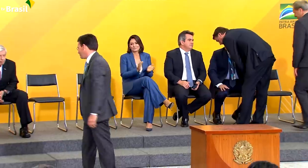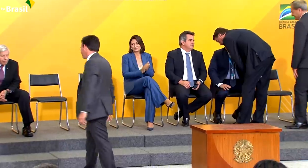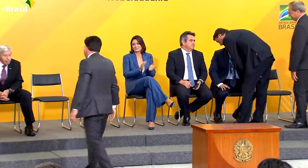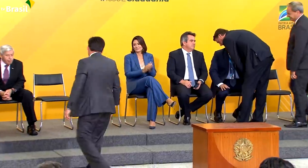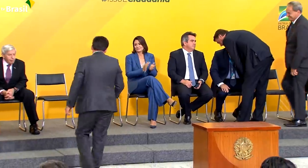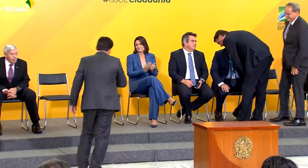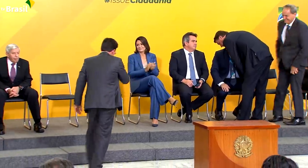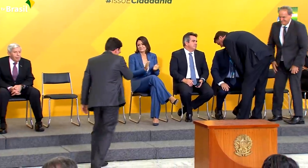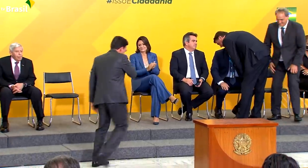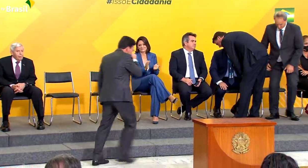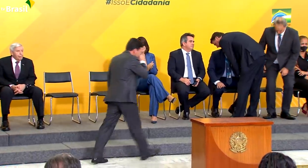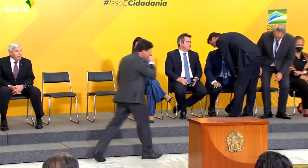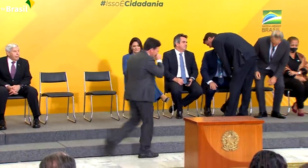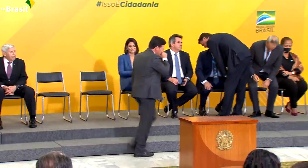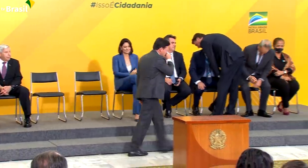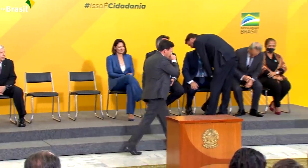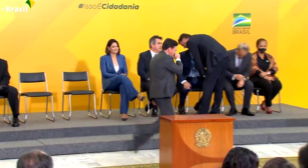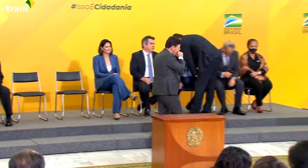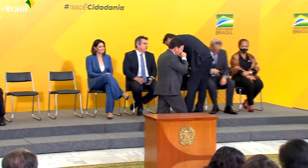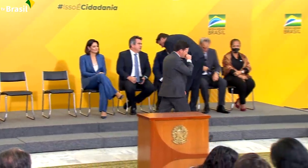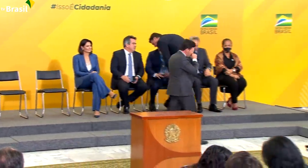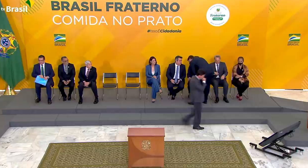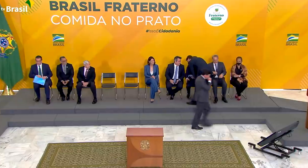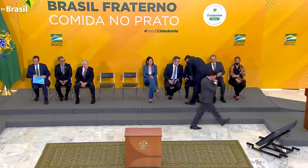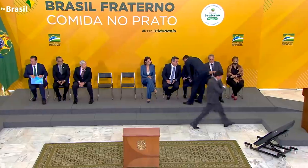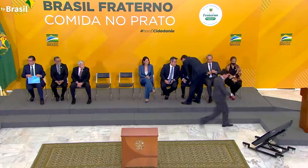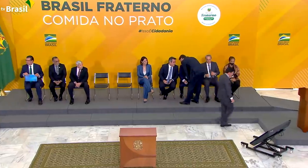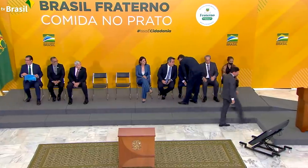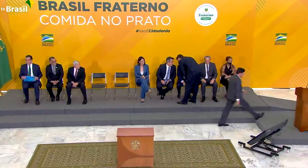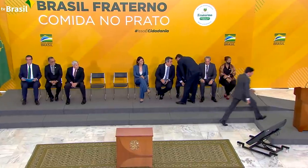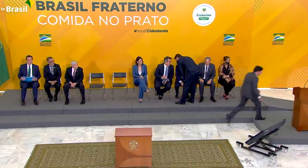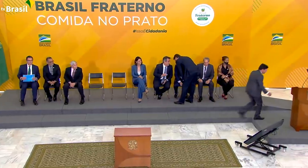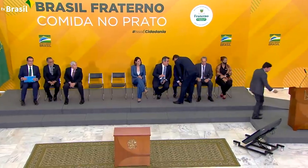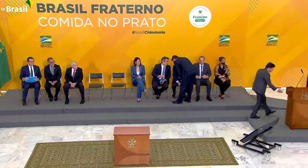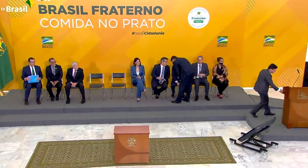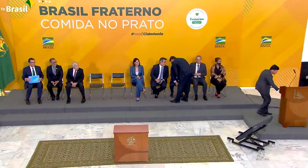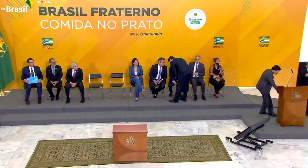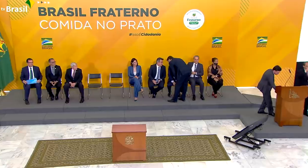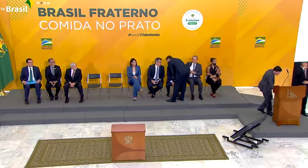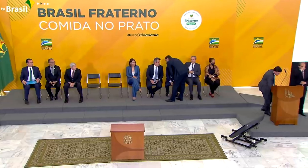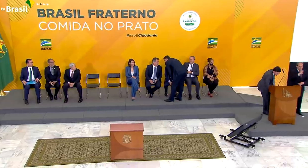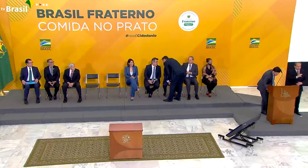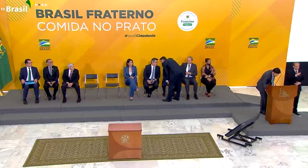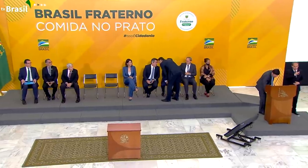Convidamos a fazer uso da palavra o ministro da Cidadania, João Roma.